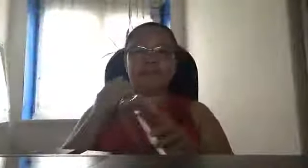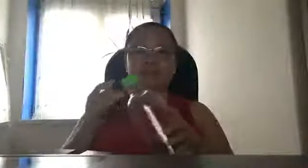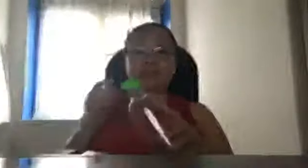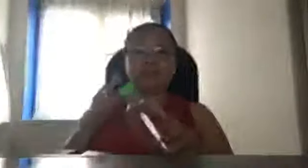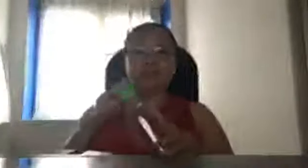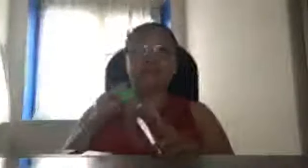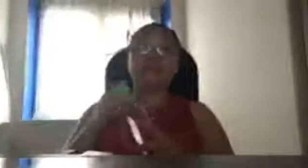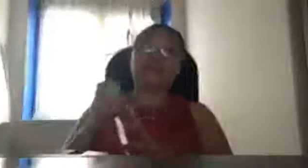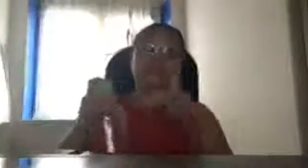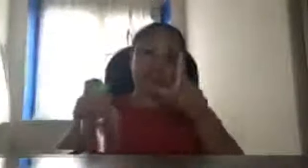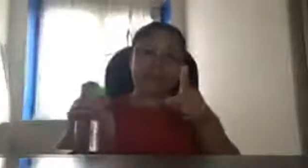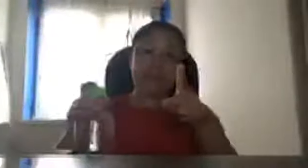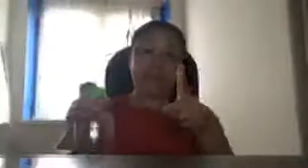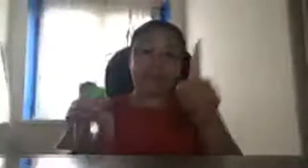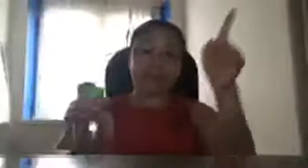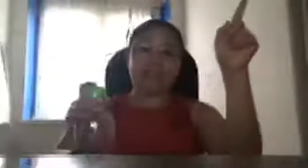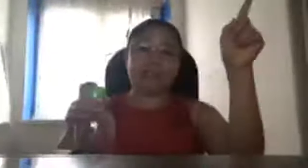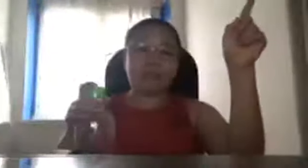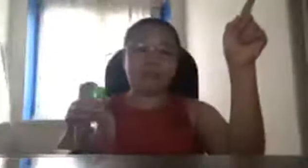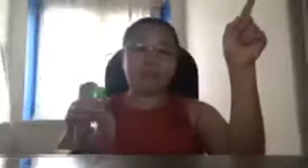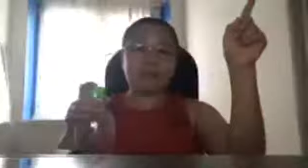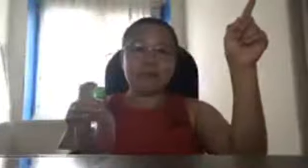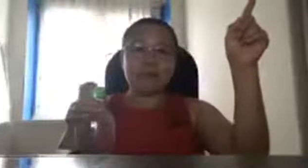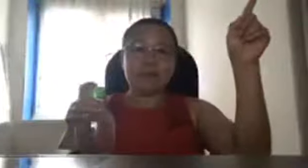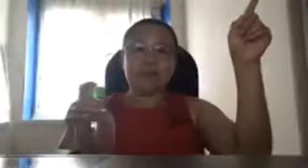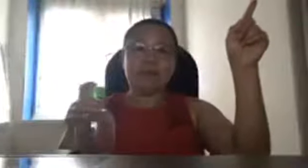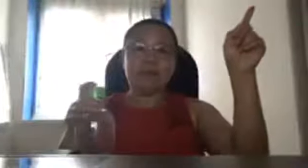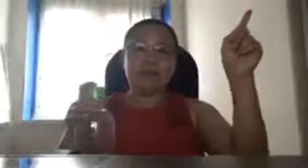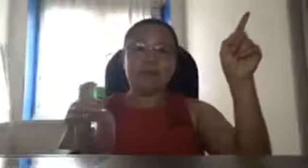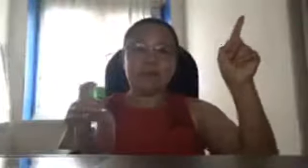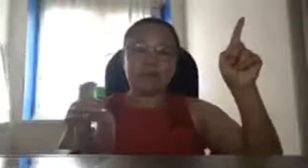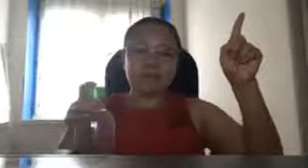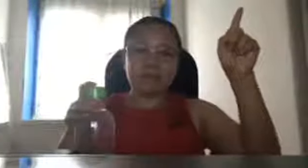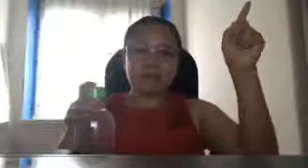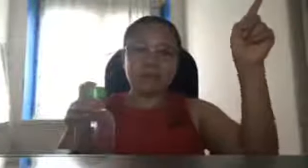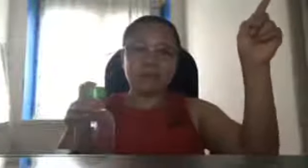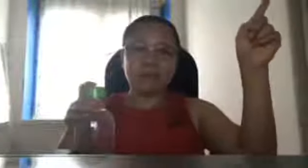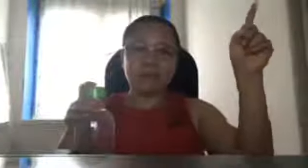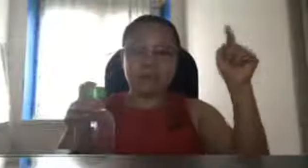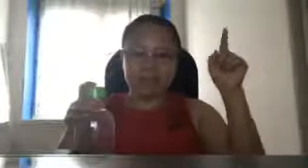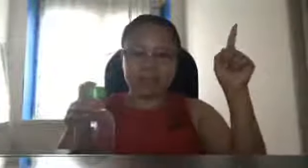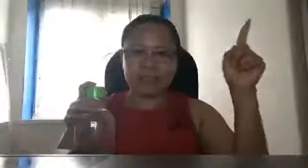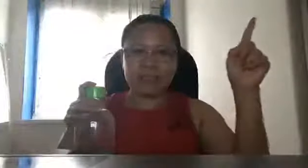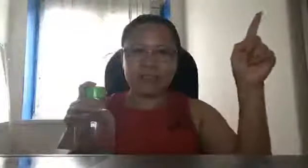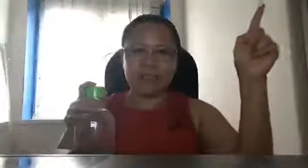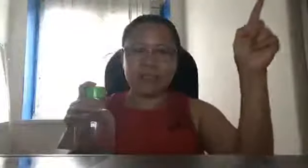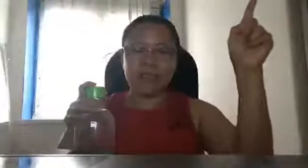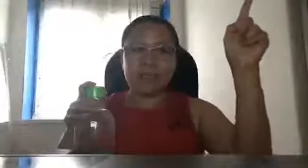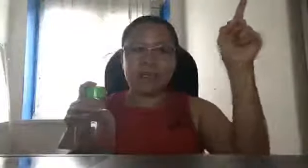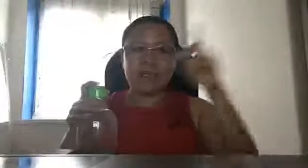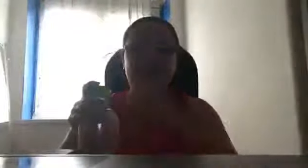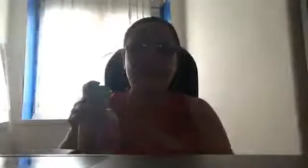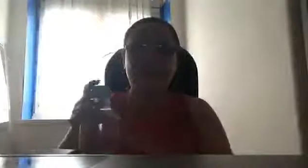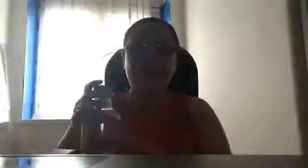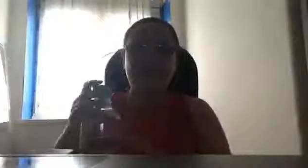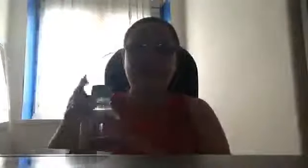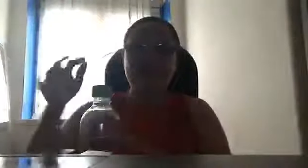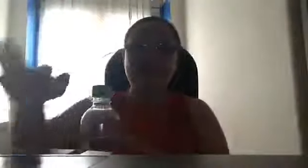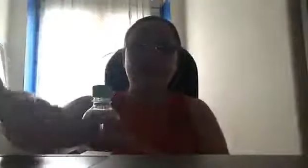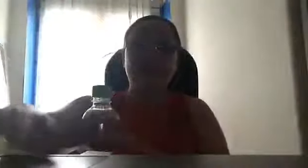mas advanced talaga kasi tingnan mo yung mga kagrupo kong mga researcher apat na